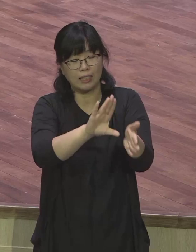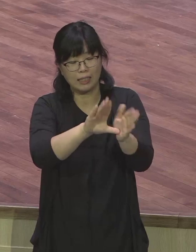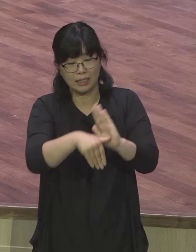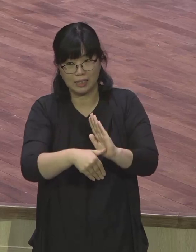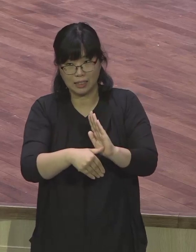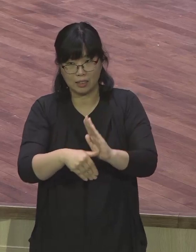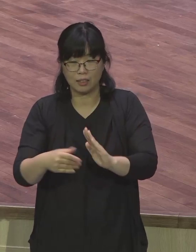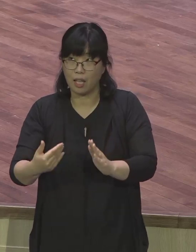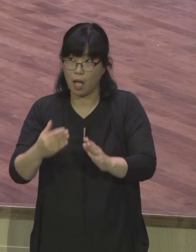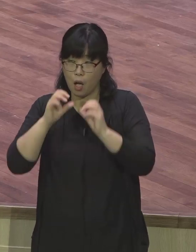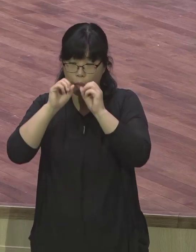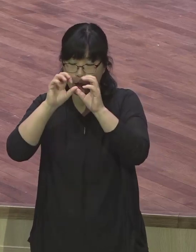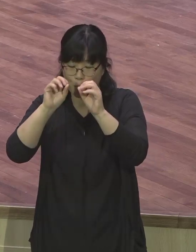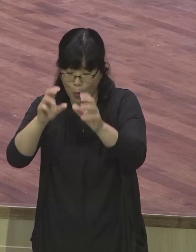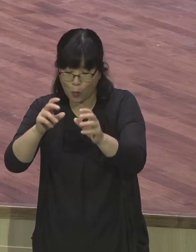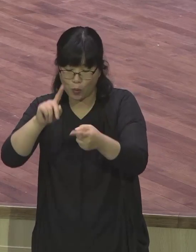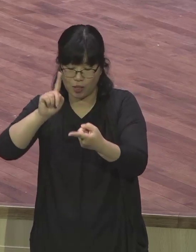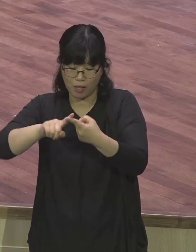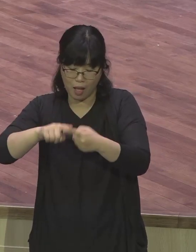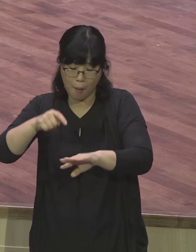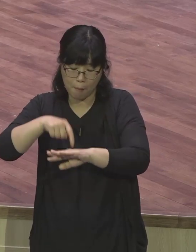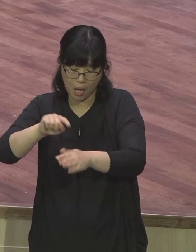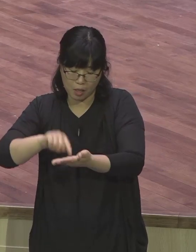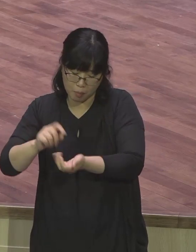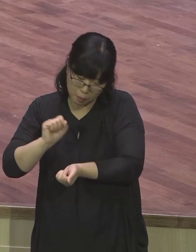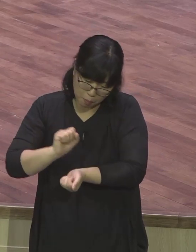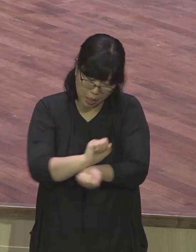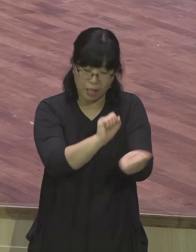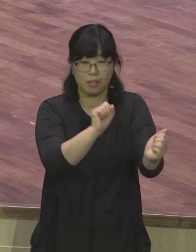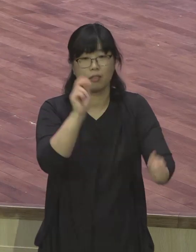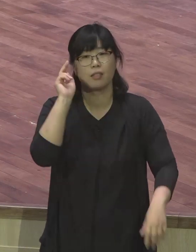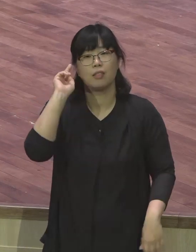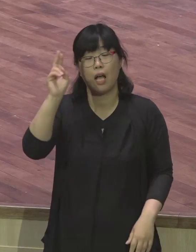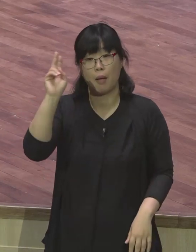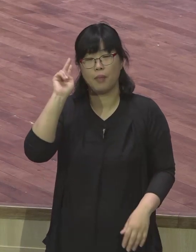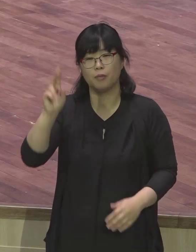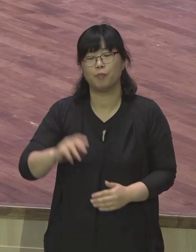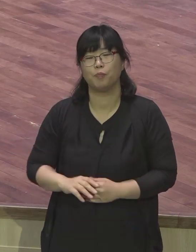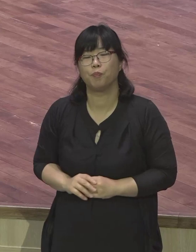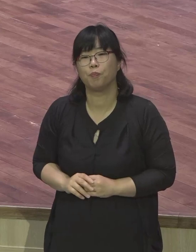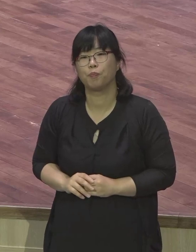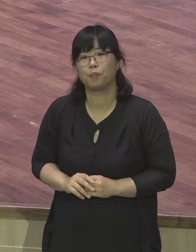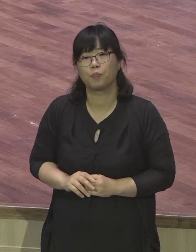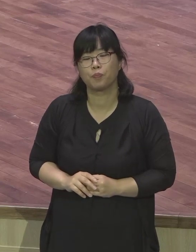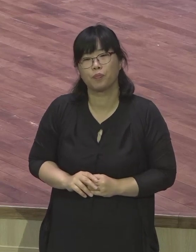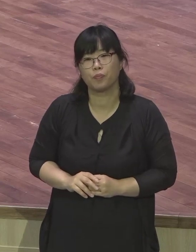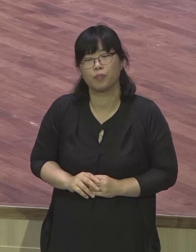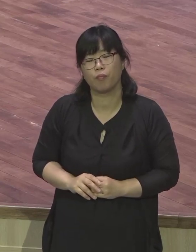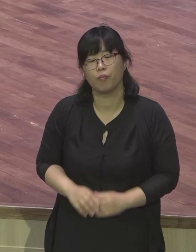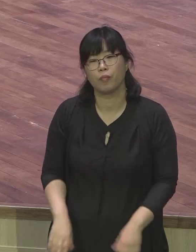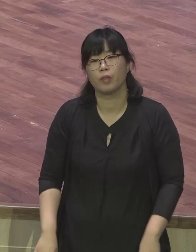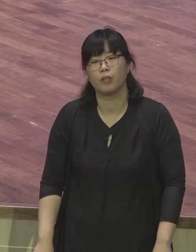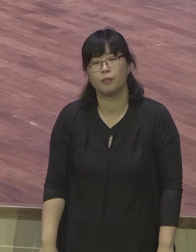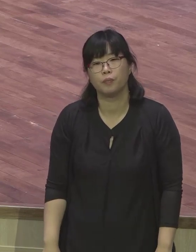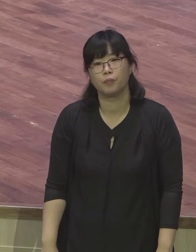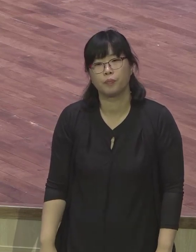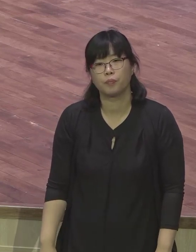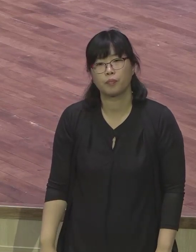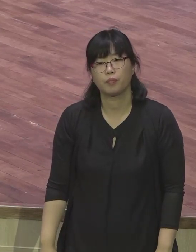우리 성도님들이 오늘 하나님께서 최고로 하나님께 최고로 쓰임받았던 아나니아 제자처럼